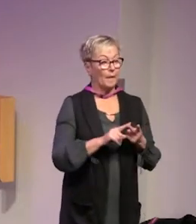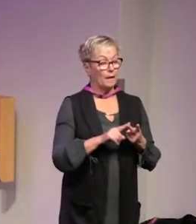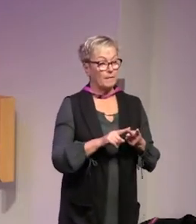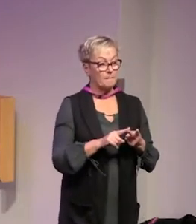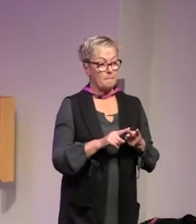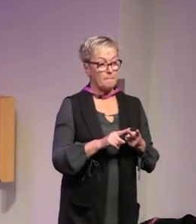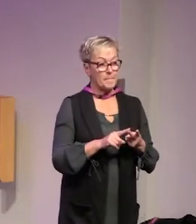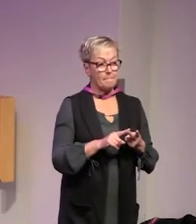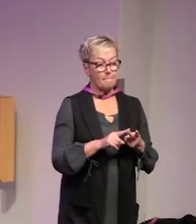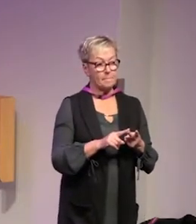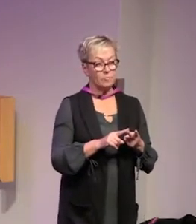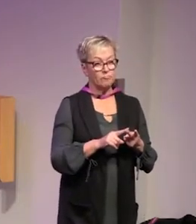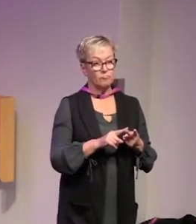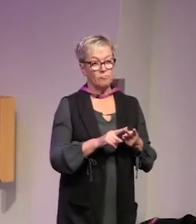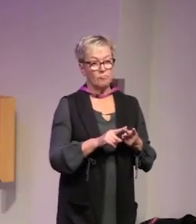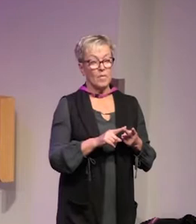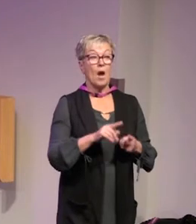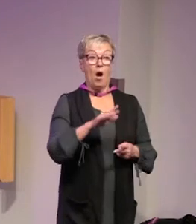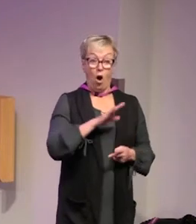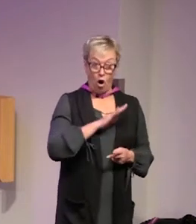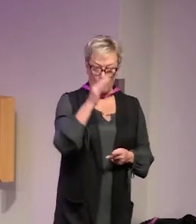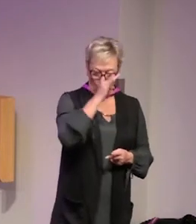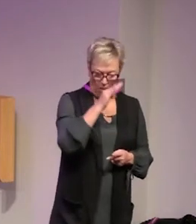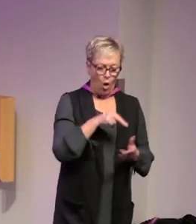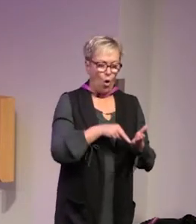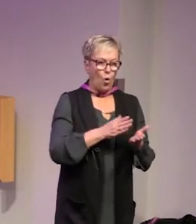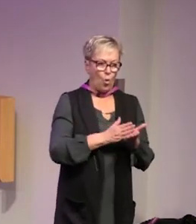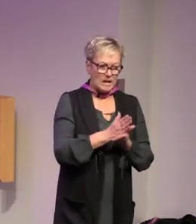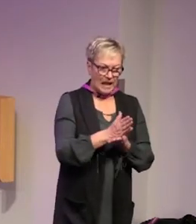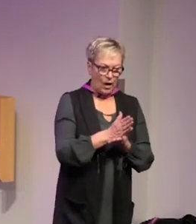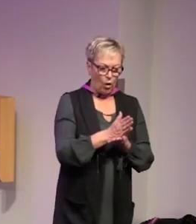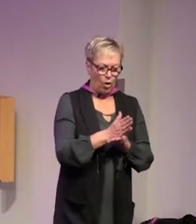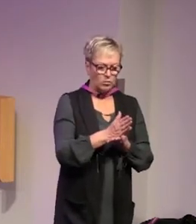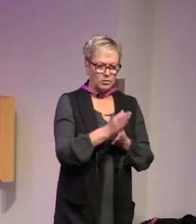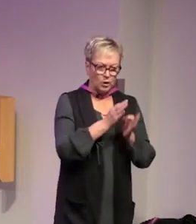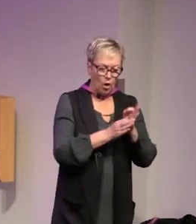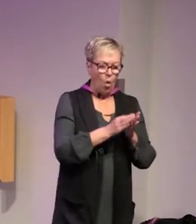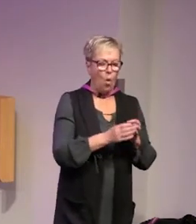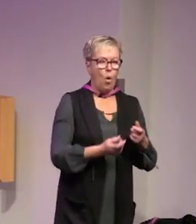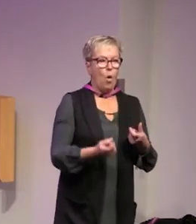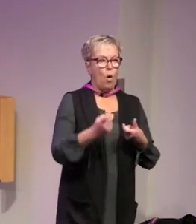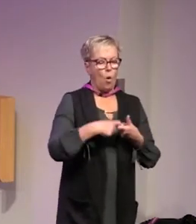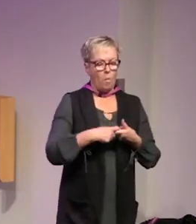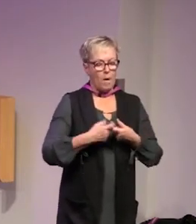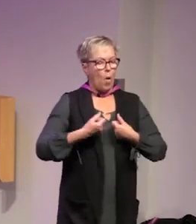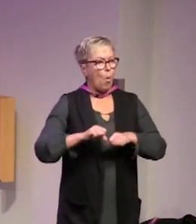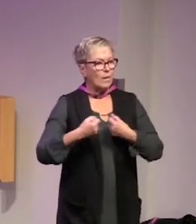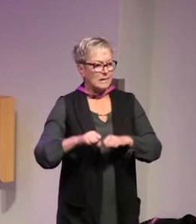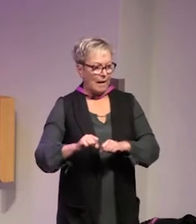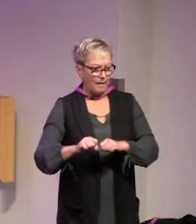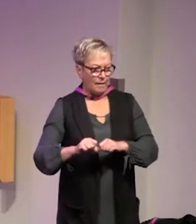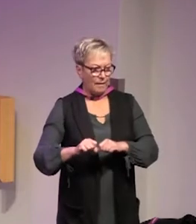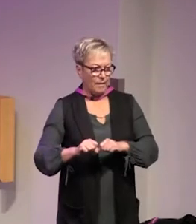och det andra är att har man ett problem gå igenom detta ordentligt och koppla också